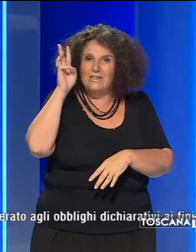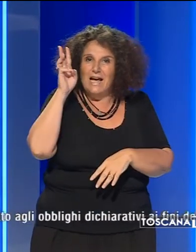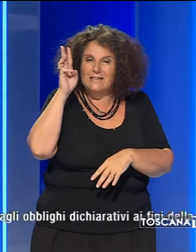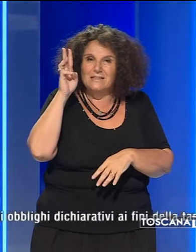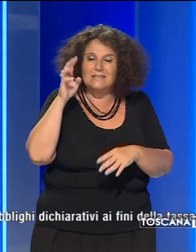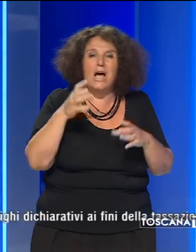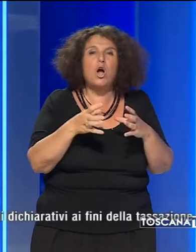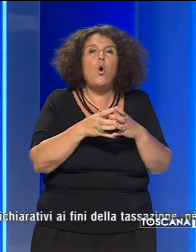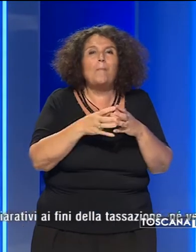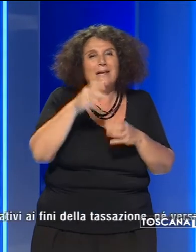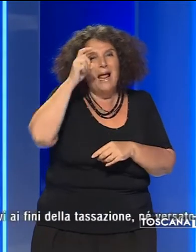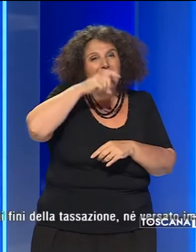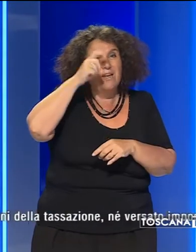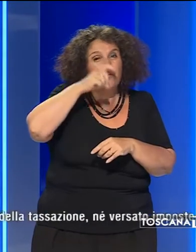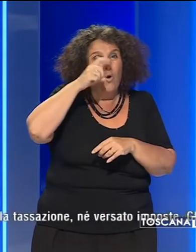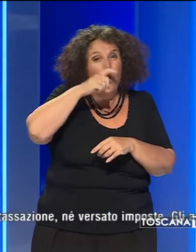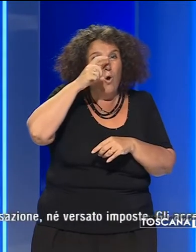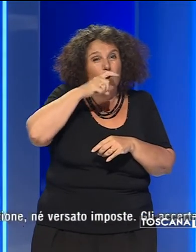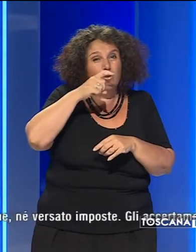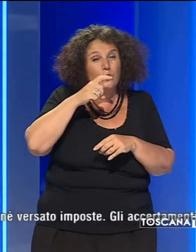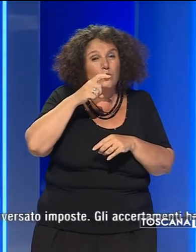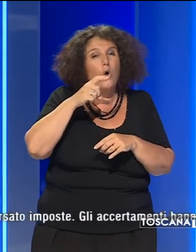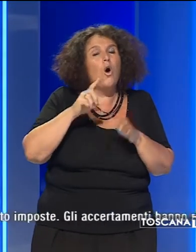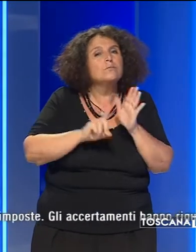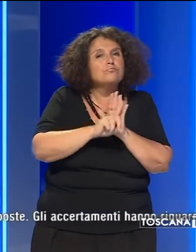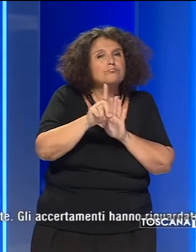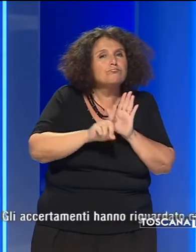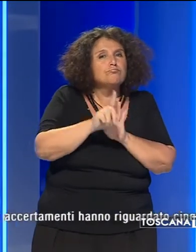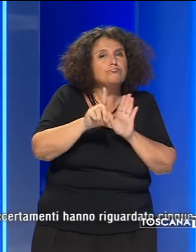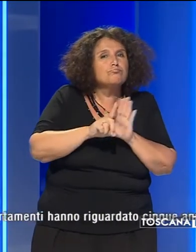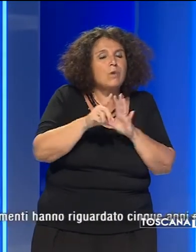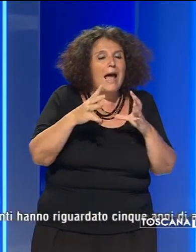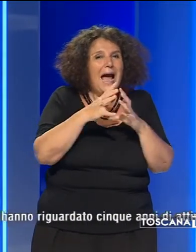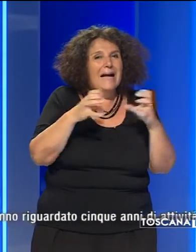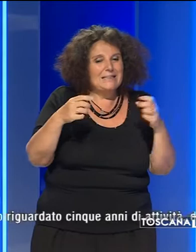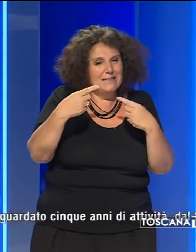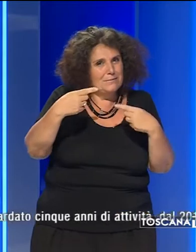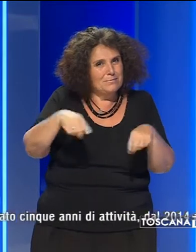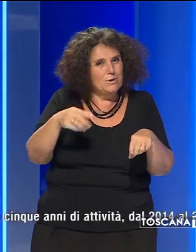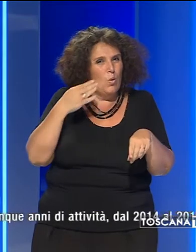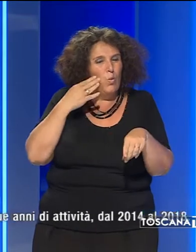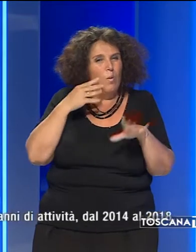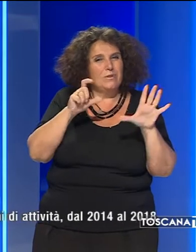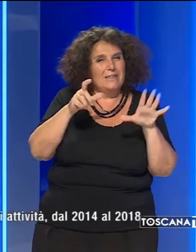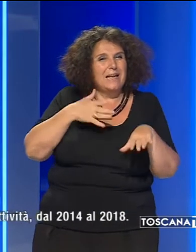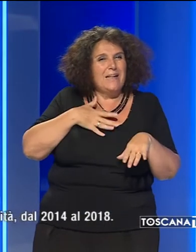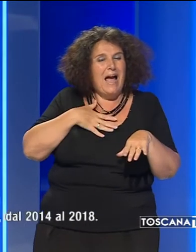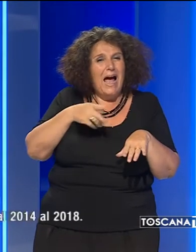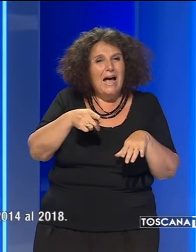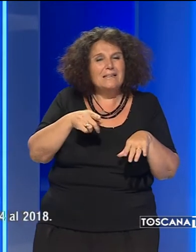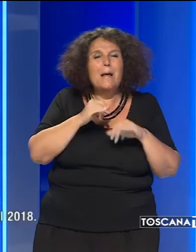compagnia di Livorno è emerso che l'azienda del settantenne non avrebbe mai